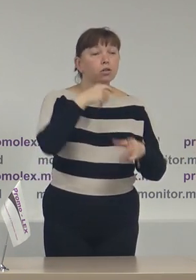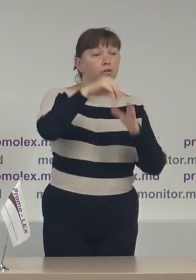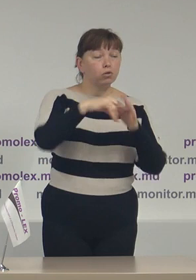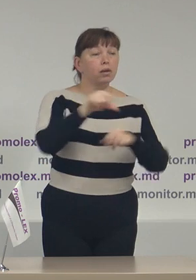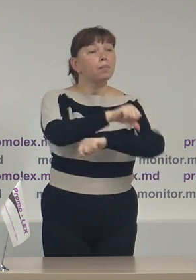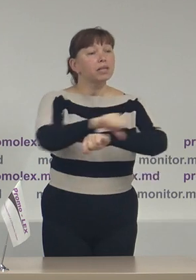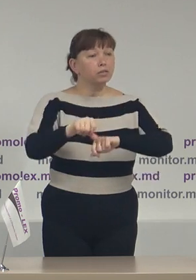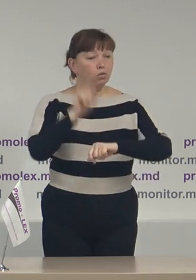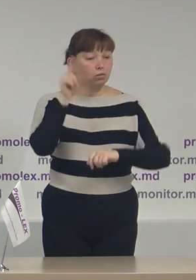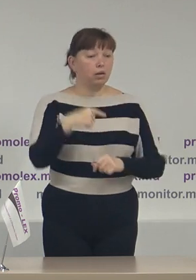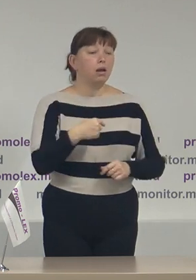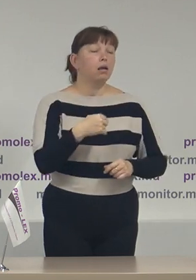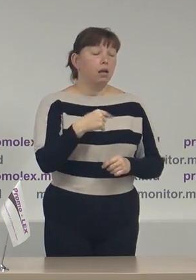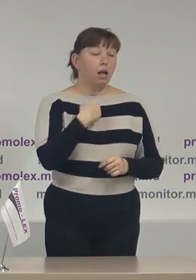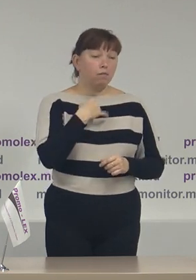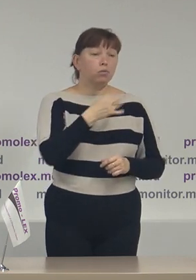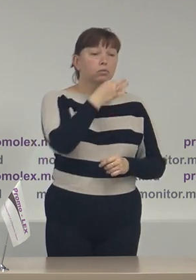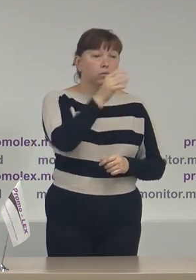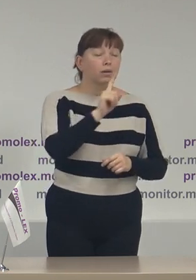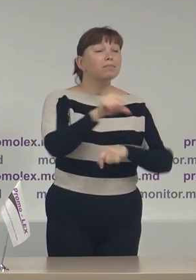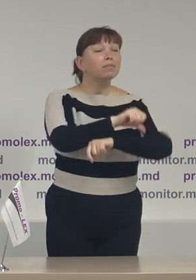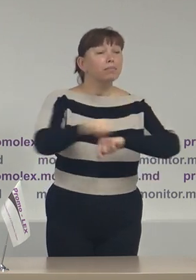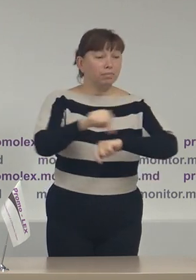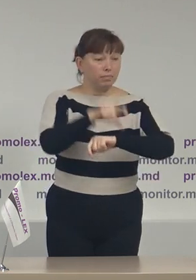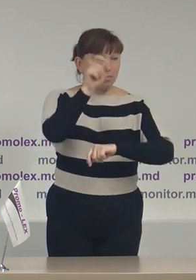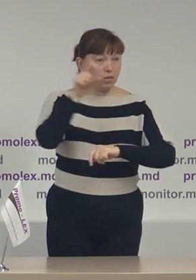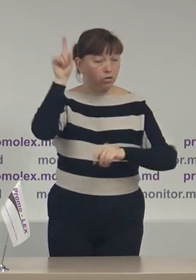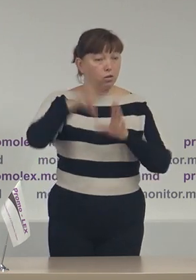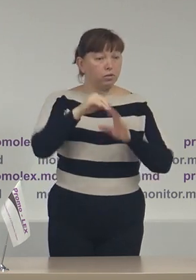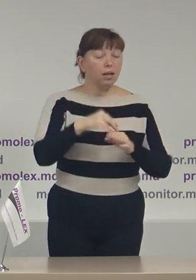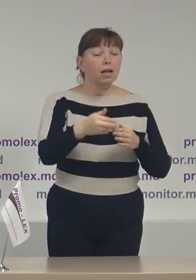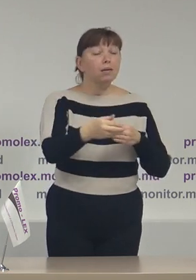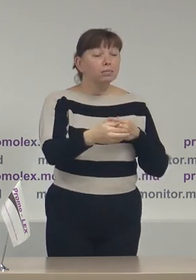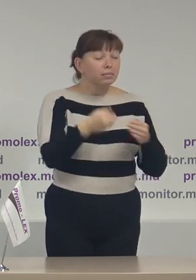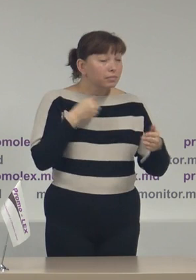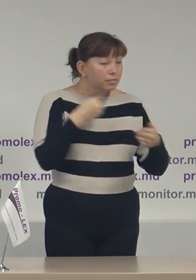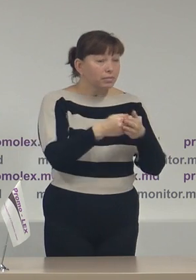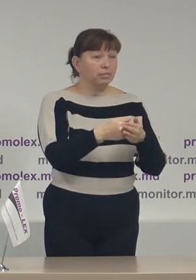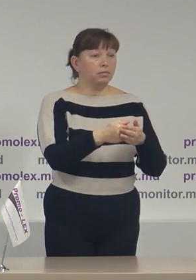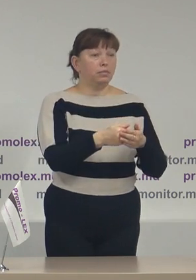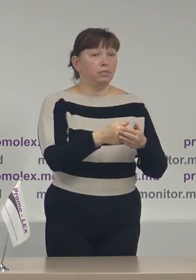atragem atenția în special alegătorilor de peste hotare că pe ultima sută de metri